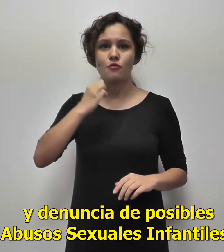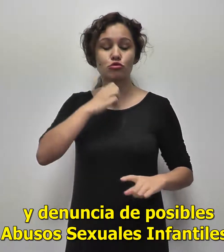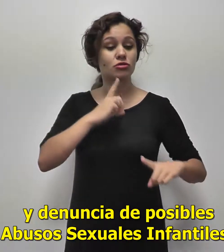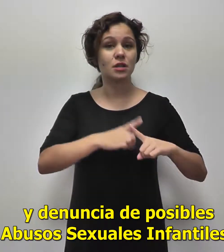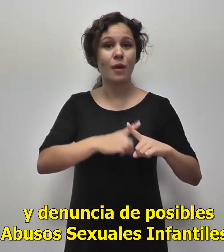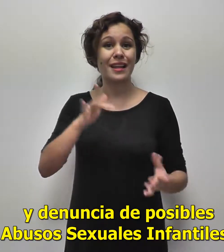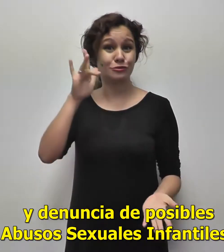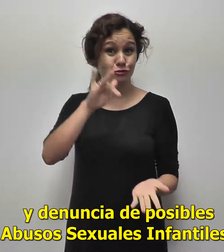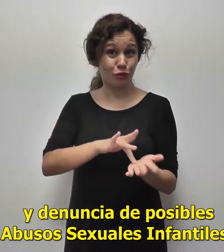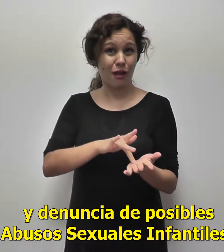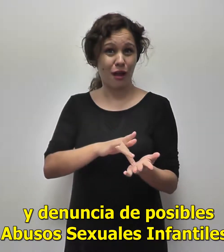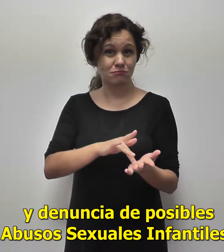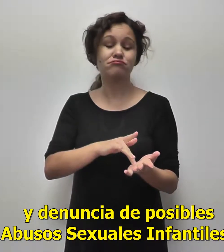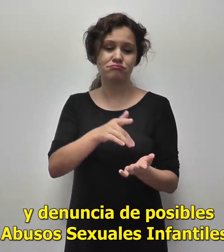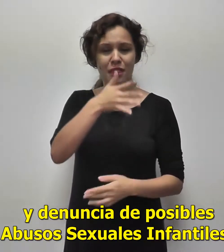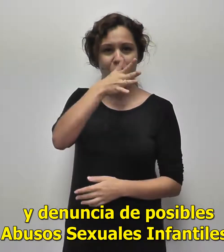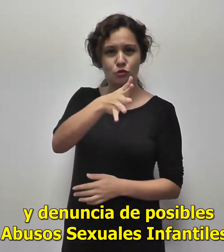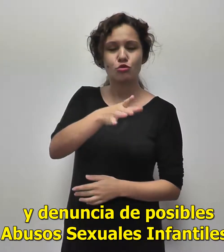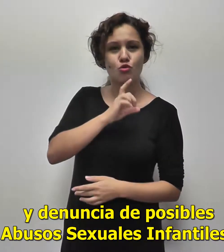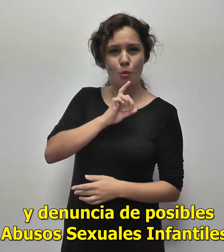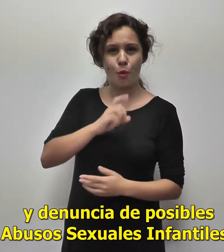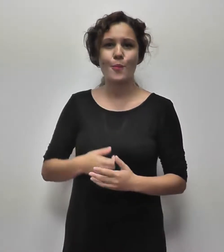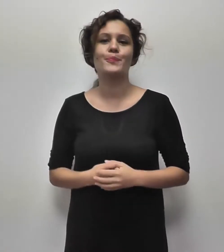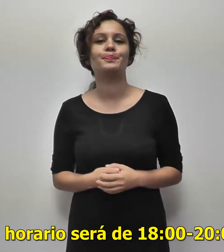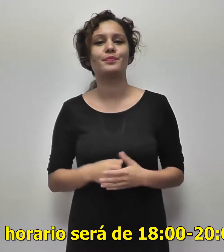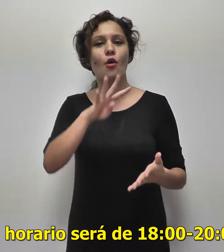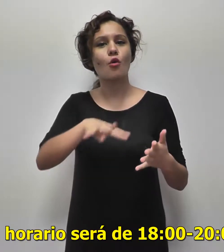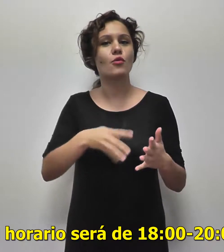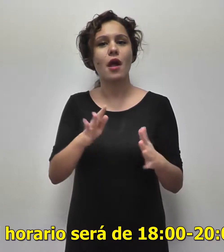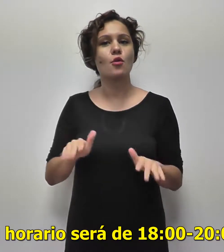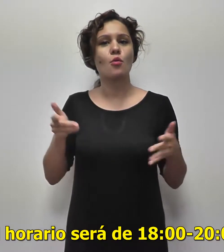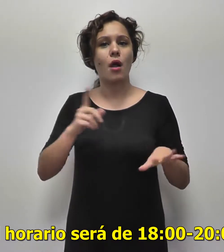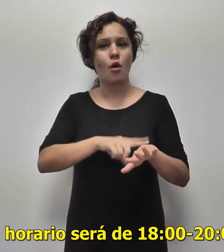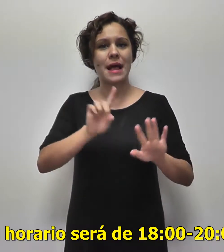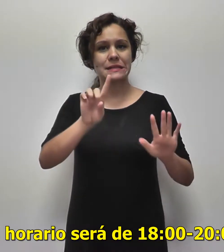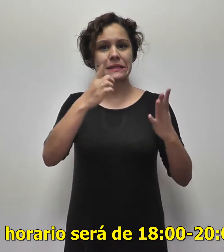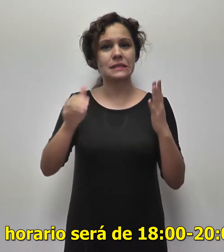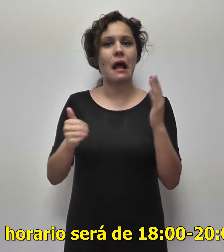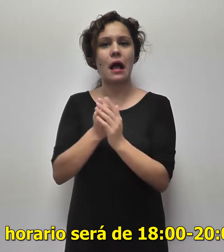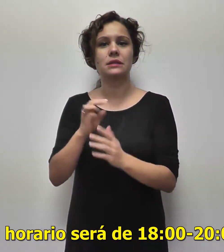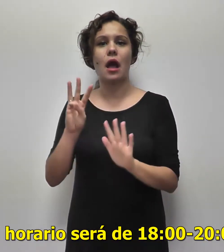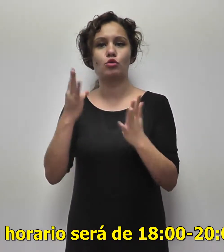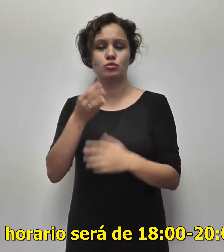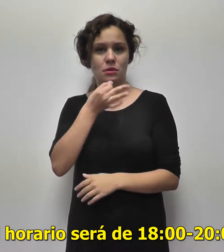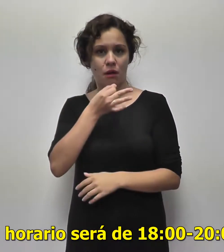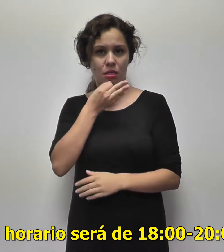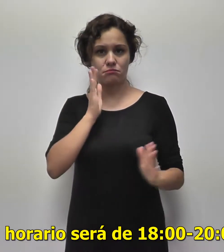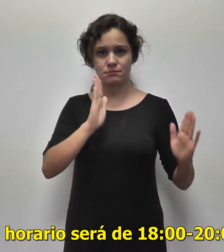y denuncia de posibles abusos sexuales infantiles. El horario será de 6 a 8 de la tarde